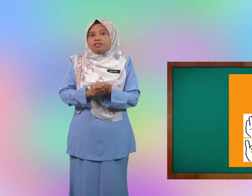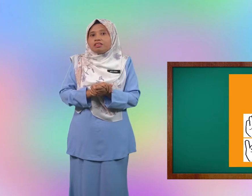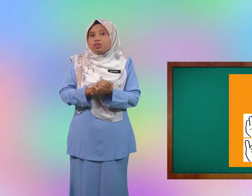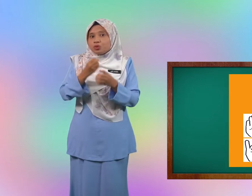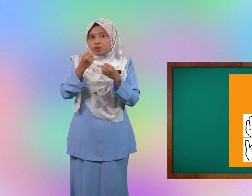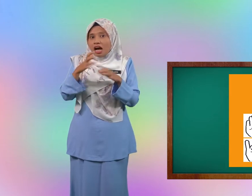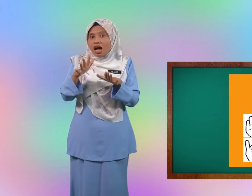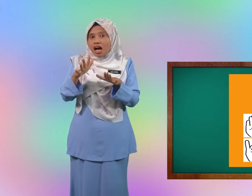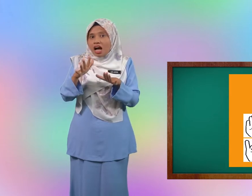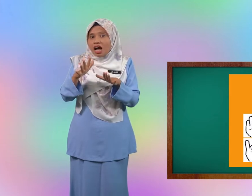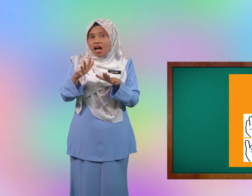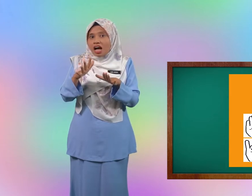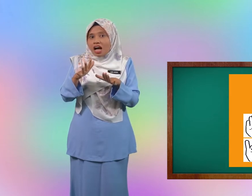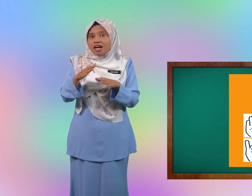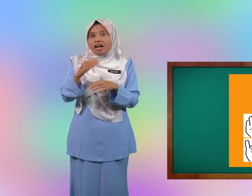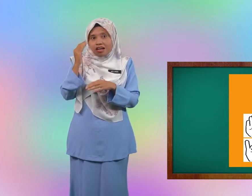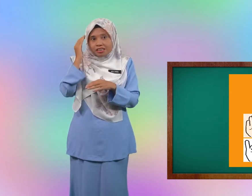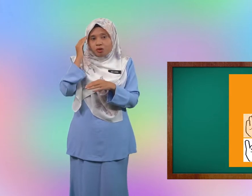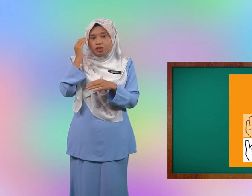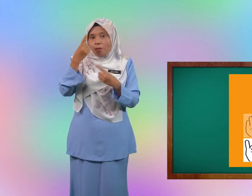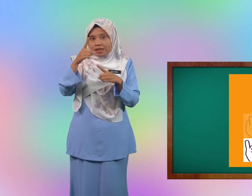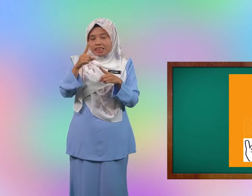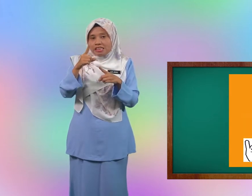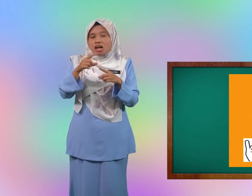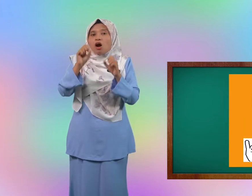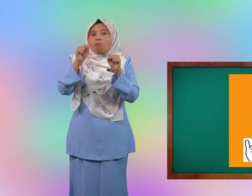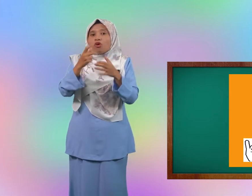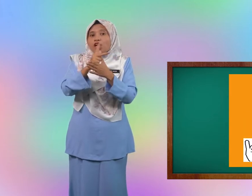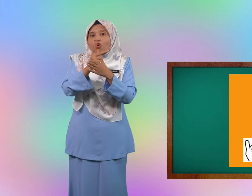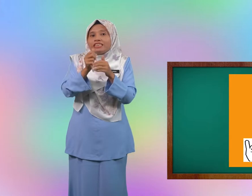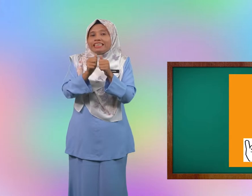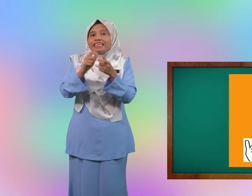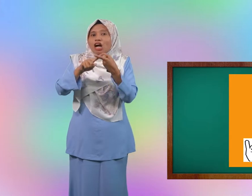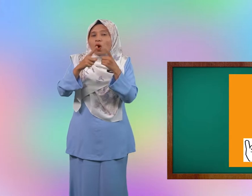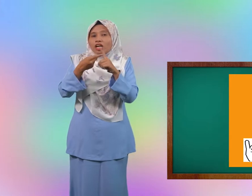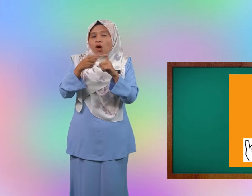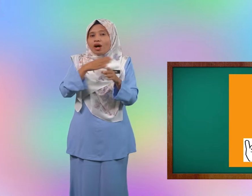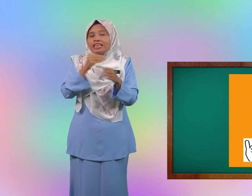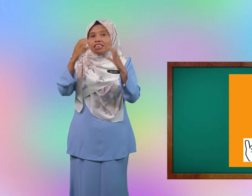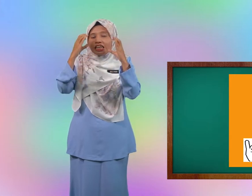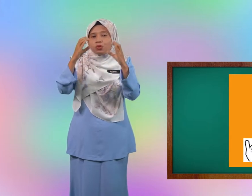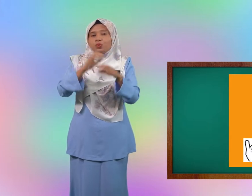sudah tahu jawapan dia boleh kongsi dengan kawan-kawan dan cikgu